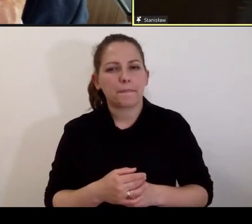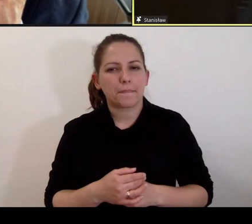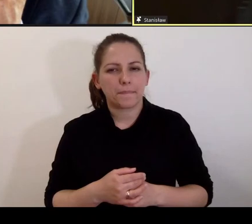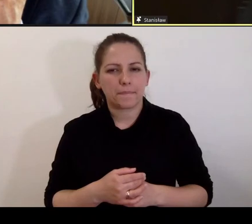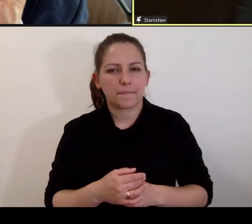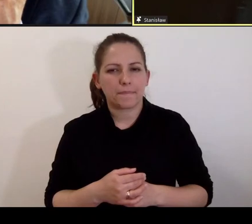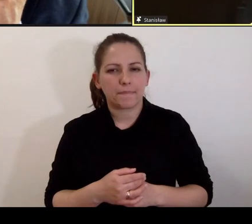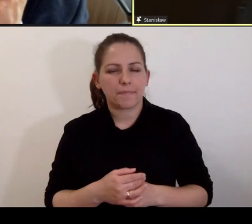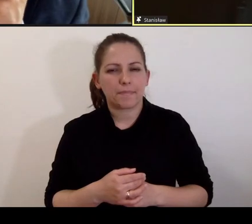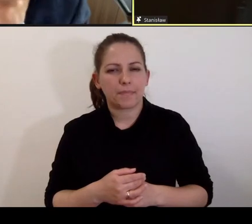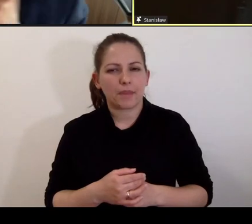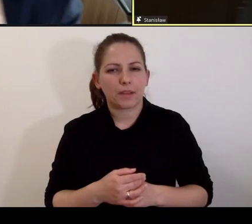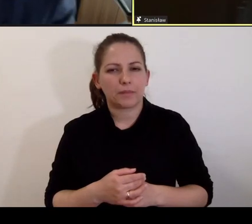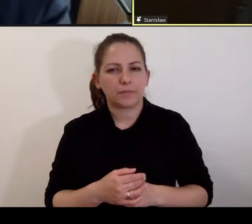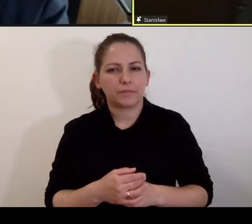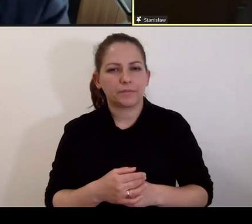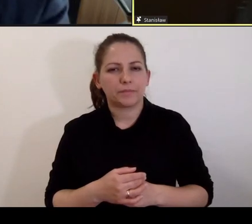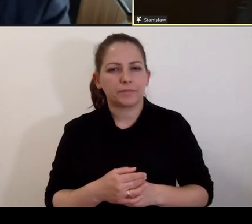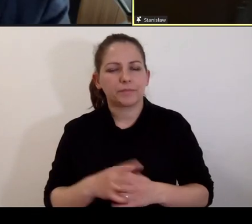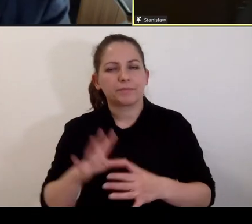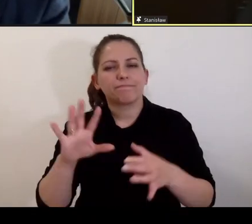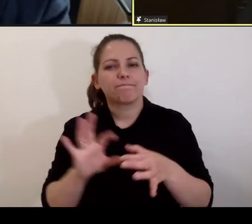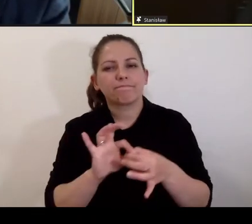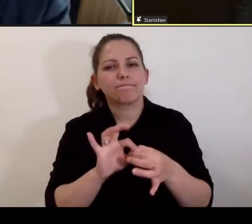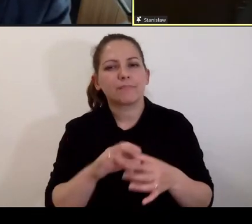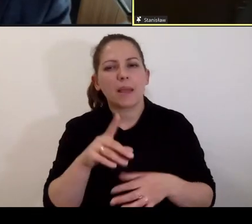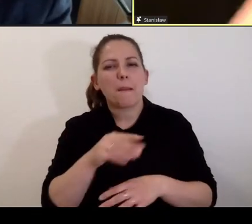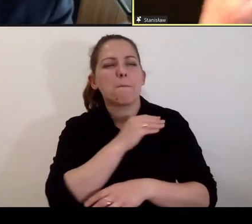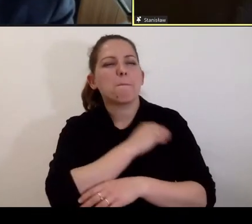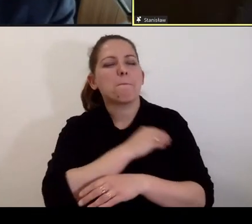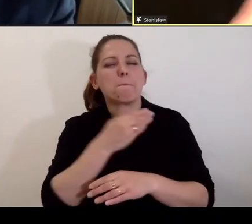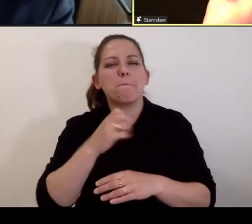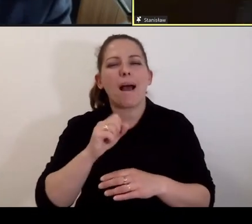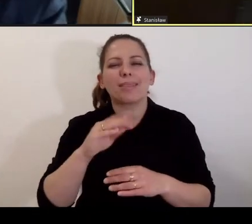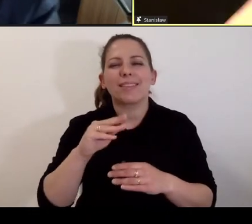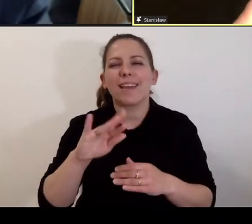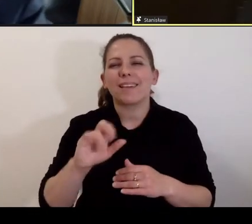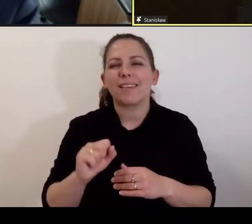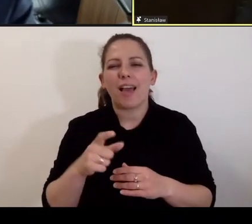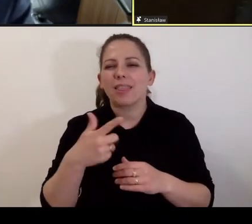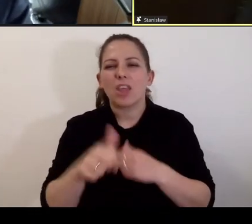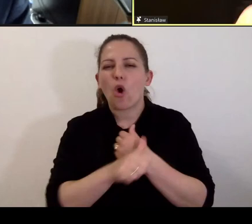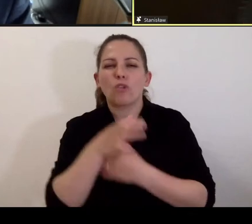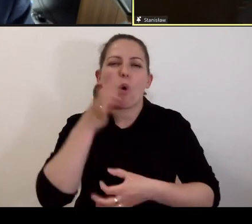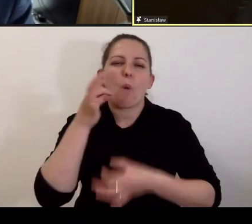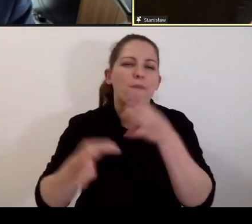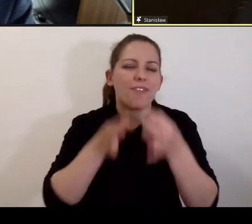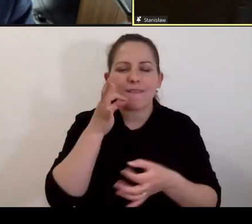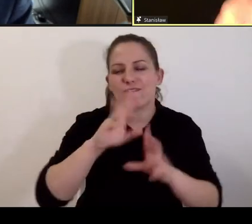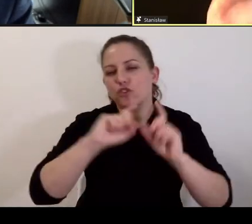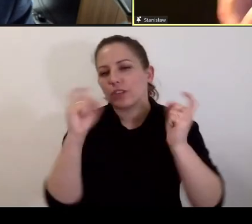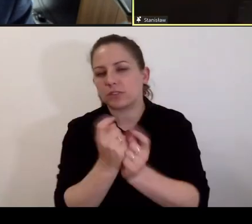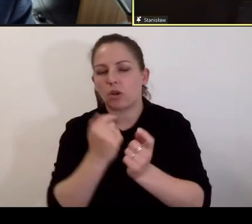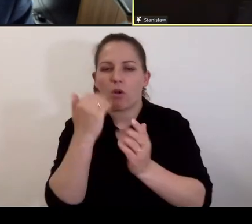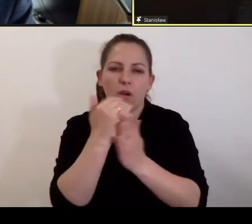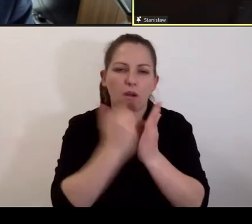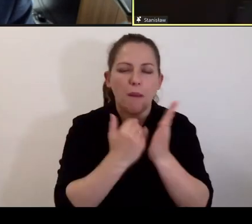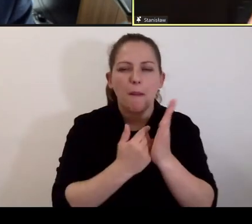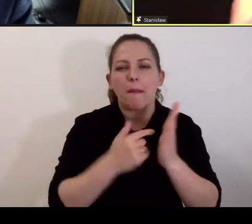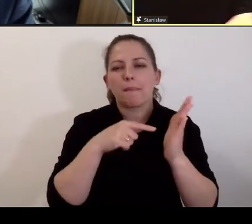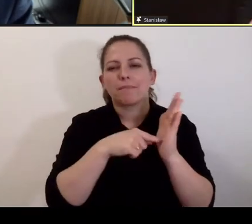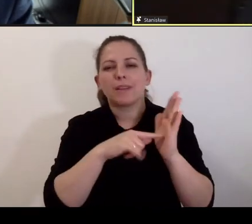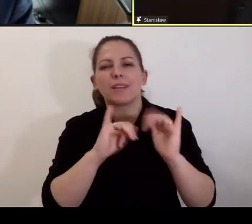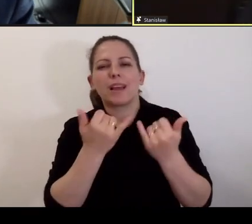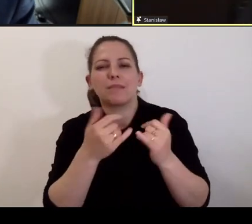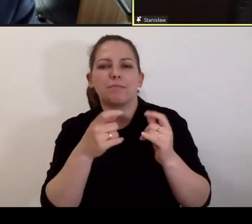intertemporalnym, tylko pod względem racjonem materii. I oczywiście nie chodzi o opowiadanie o wszystkich przesłankach od artykułu 5